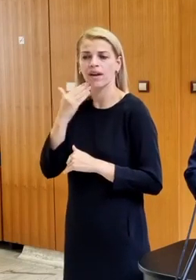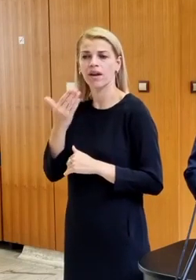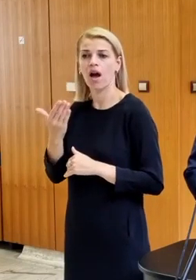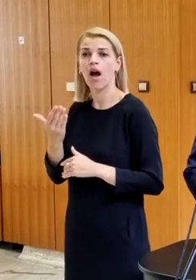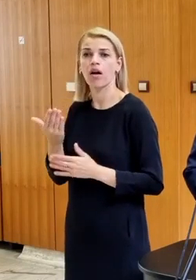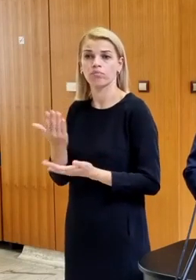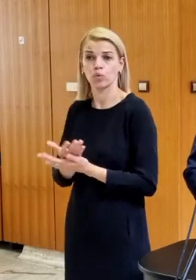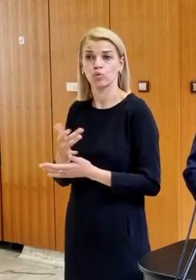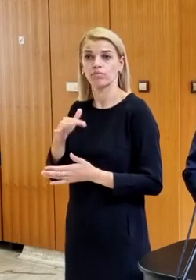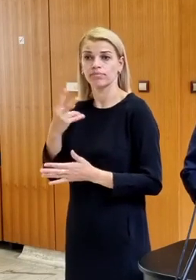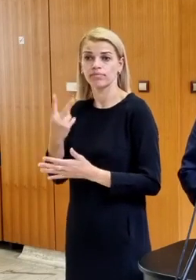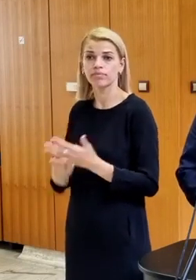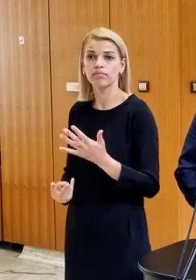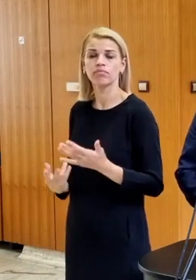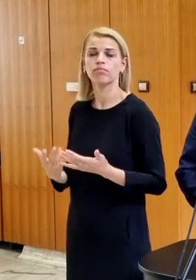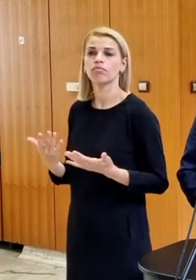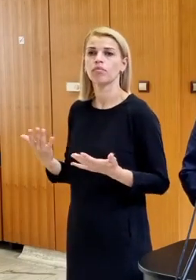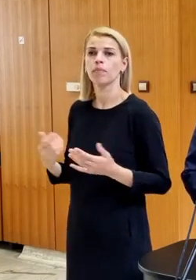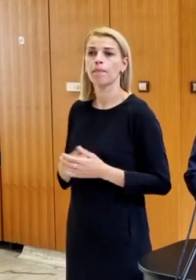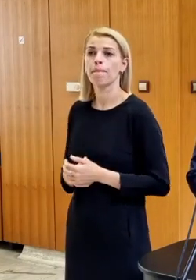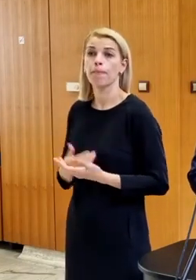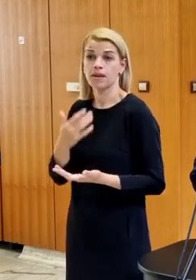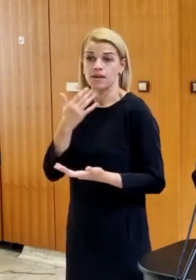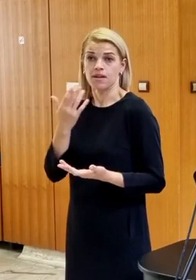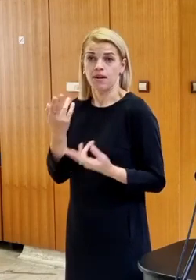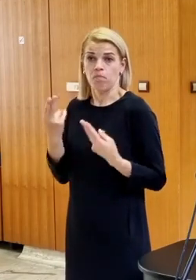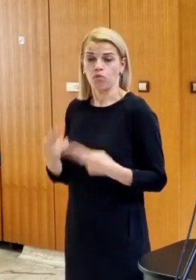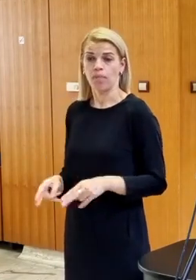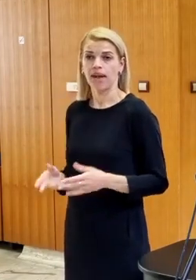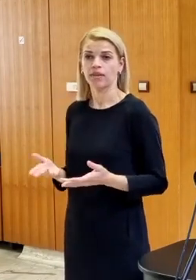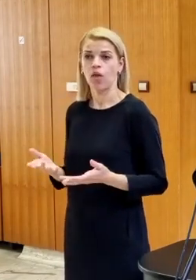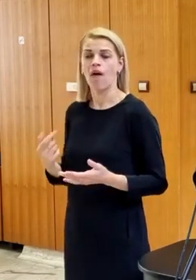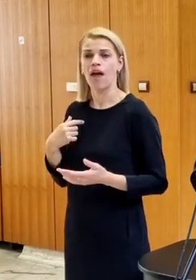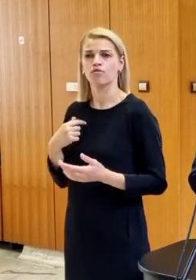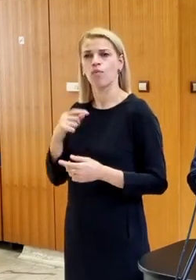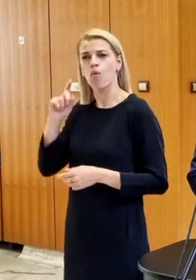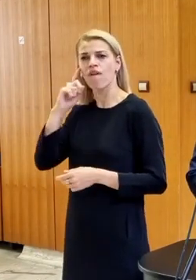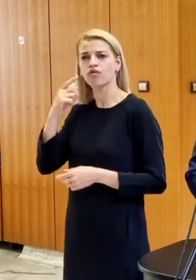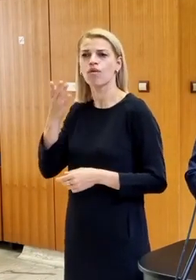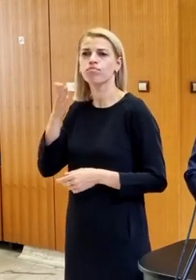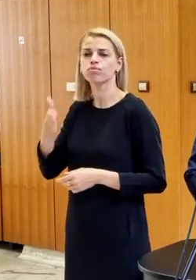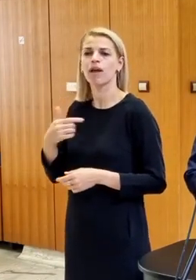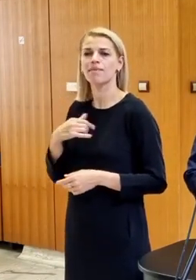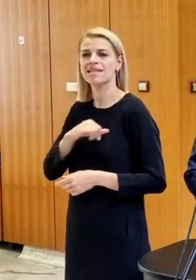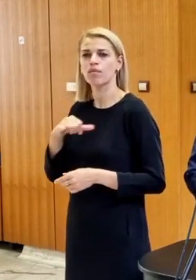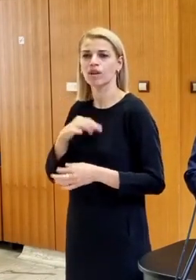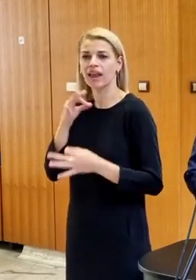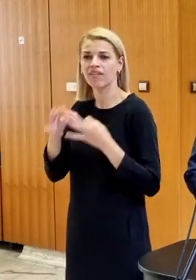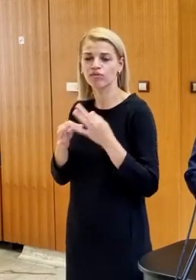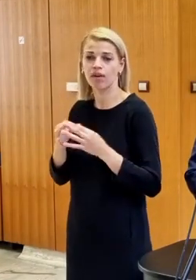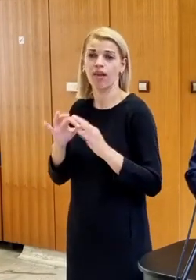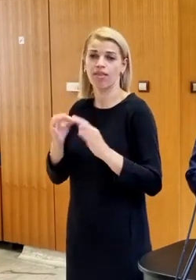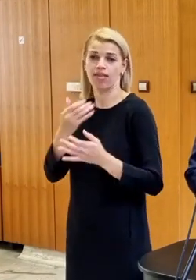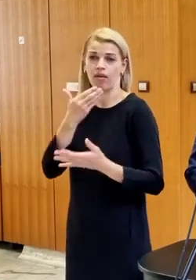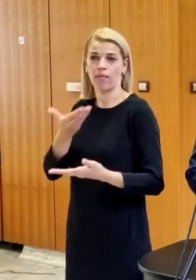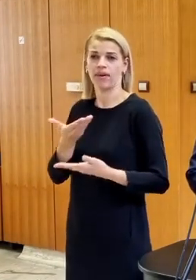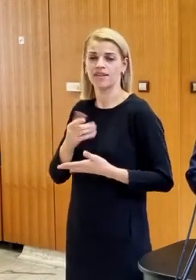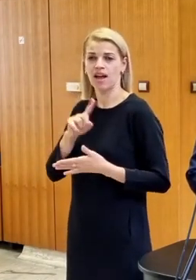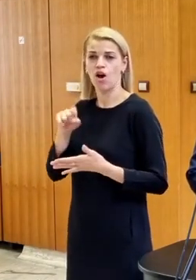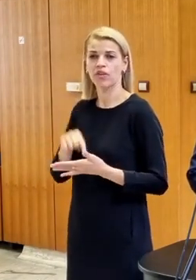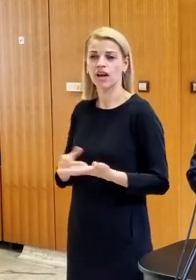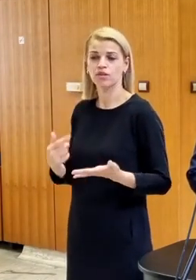Dopadlo to teda už nejakým spôsobom, alebo... Dopadlo to, a ja som pôvodne uvažoval, že to budem samostatne o tom informovať, ale ďakujem pekne za tú otázku.